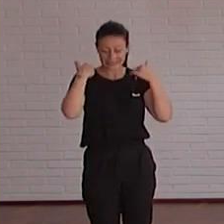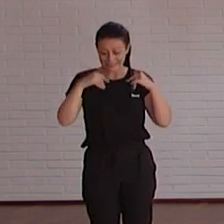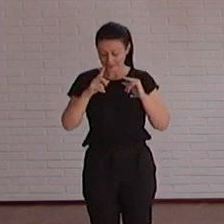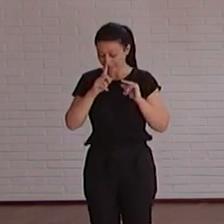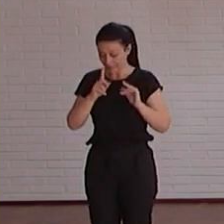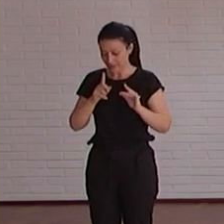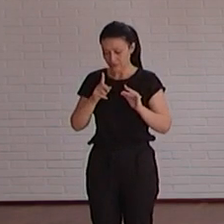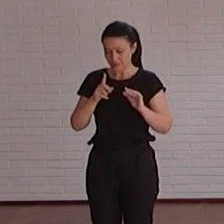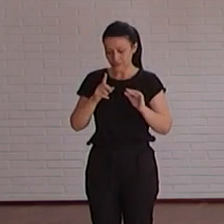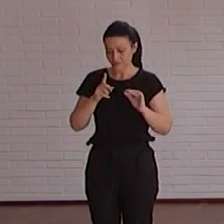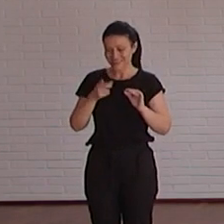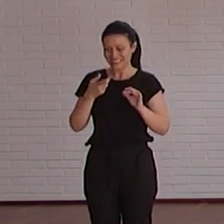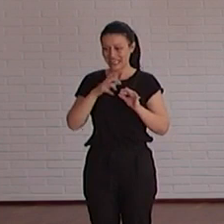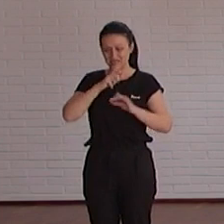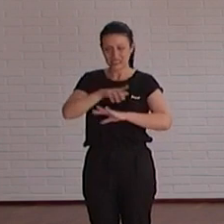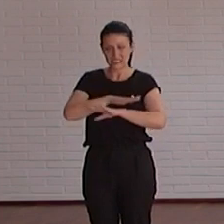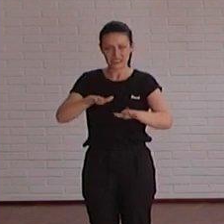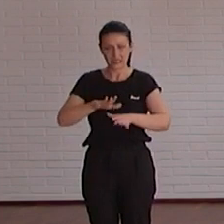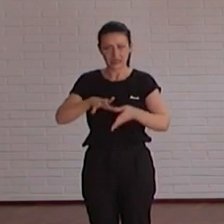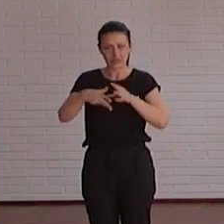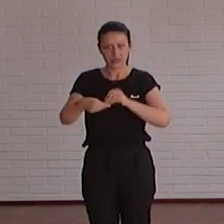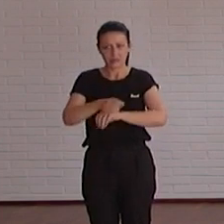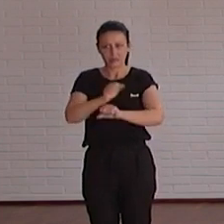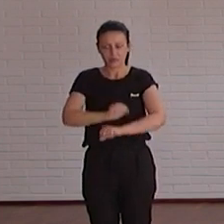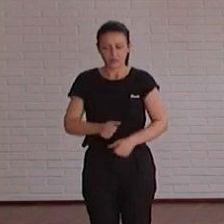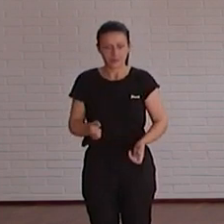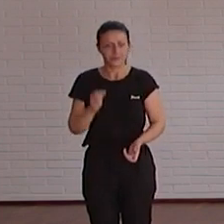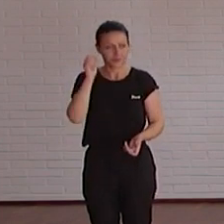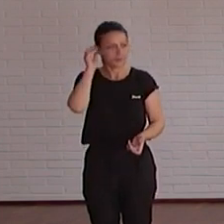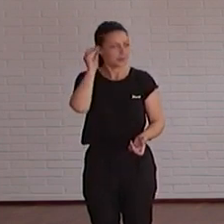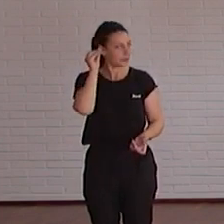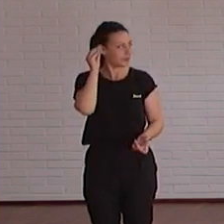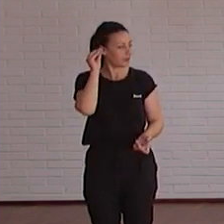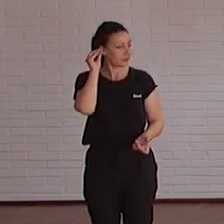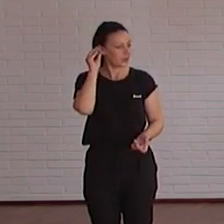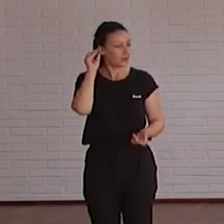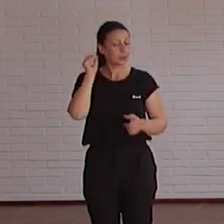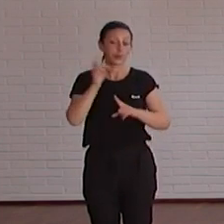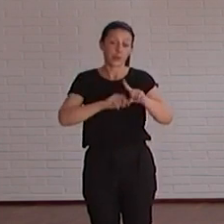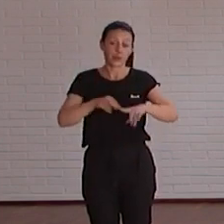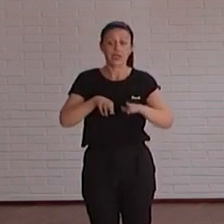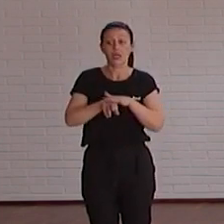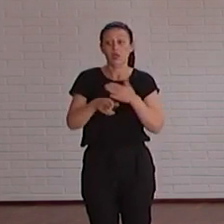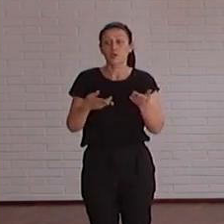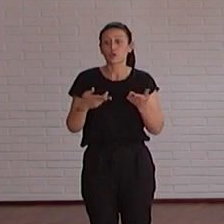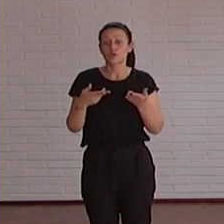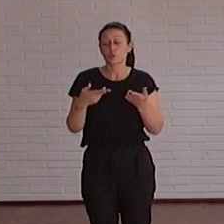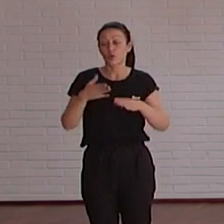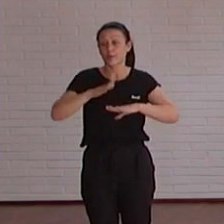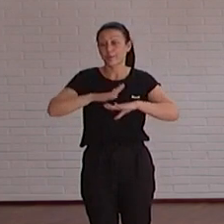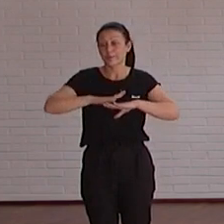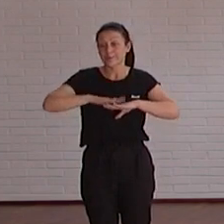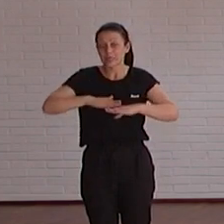es hay que salir entonces ese es el principal problema que tenemos que tenemos pues como en todo recursos limitados